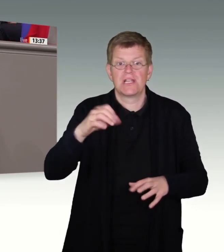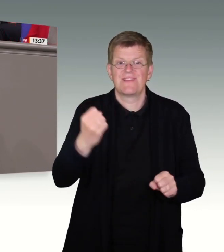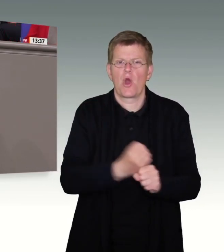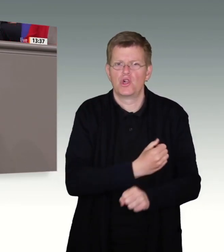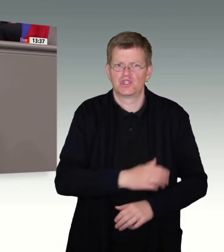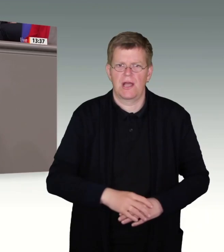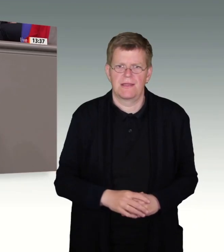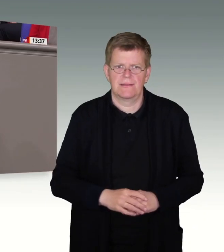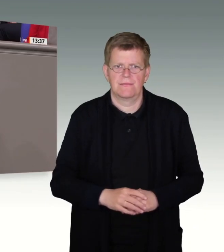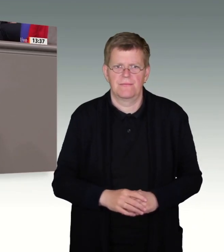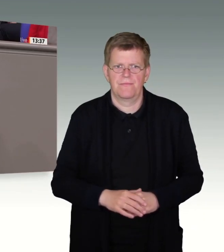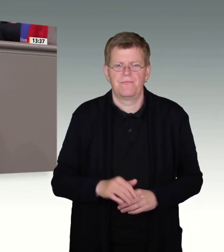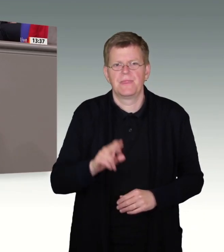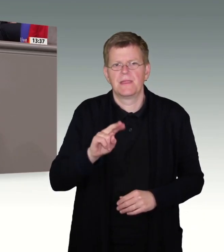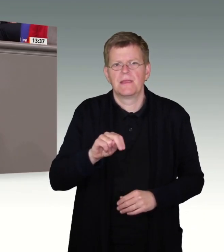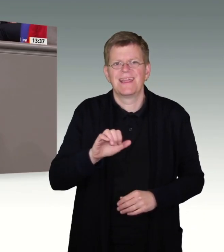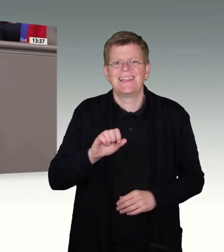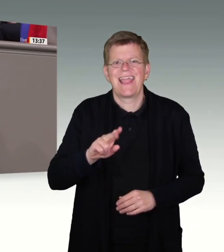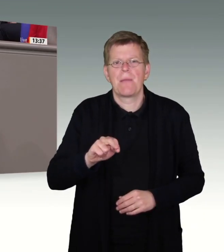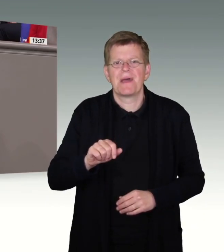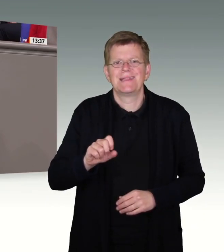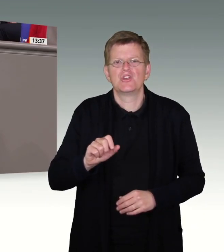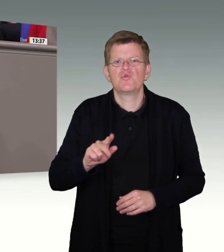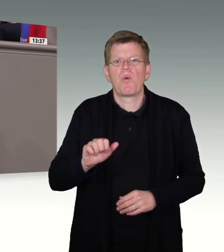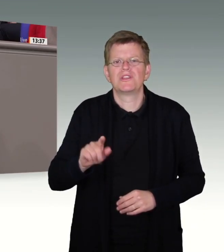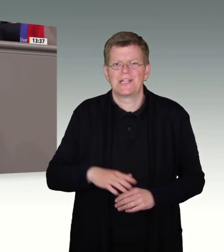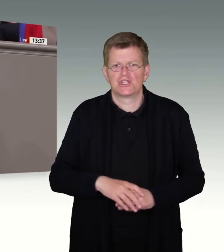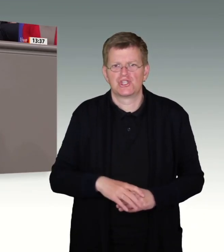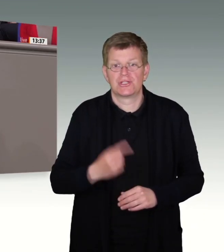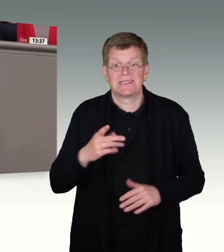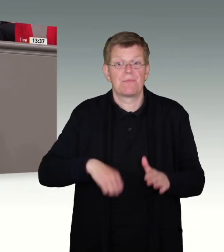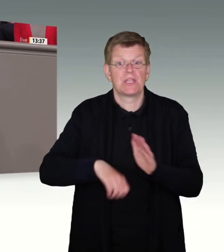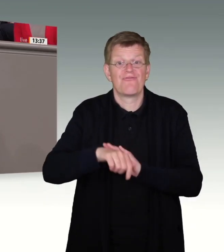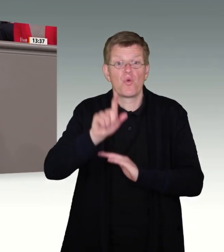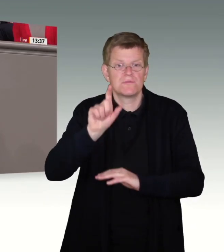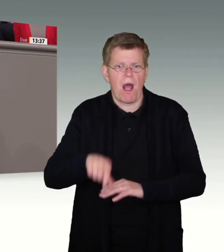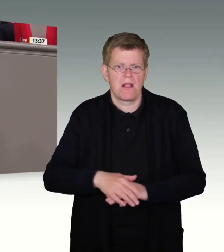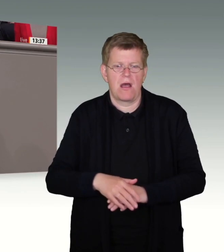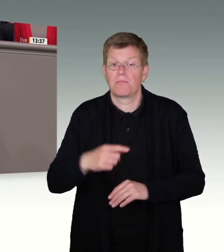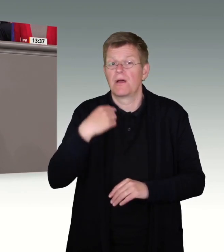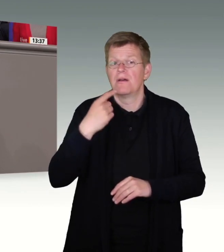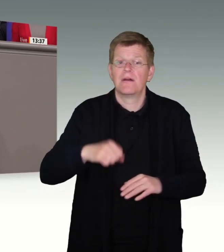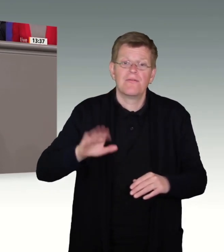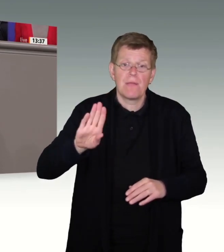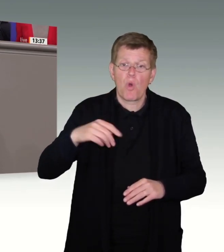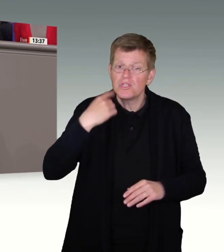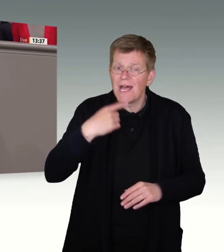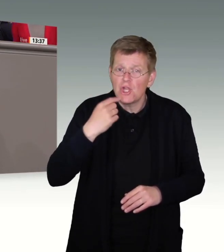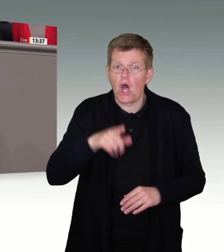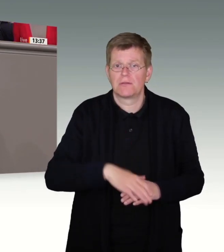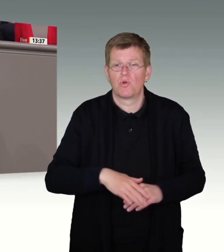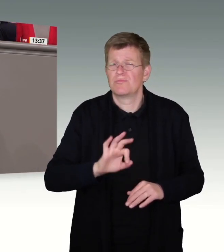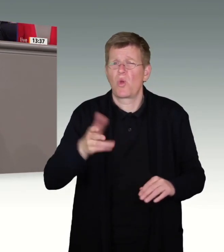anderem mit Borussia Dortmund große Erfolge feierte und seine Karriere stets auch mit großem sozialen Engagement verbannt.